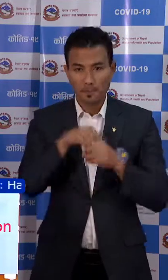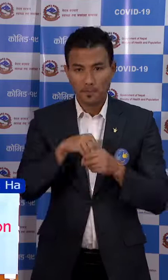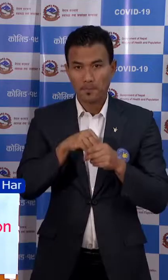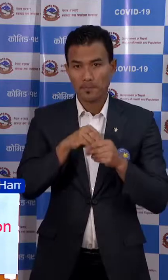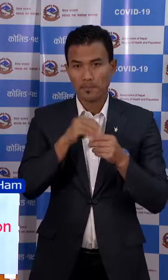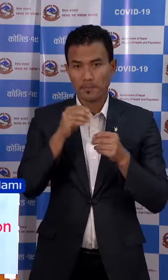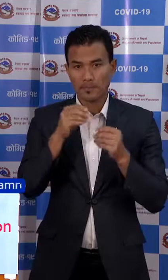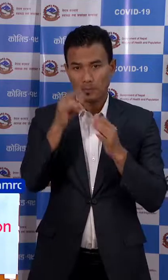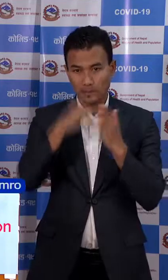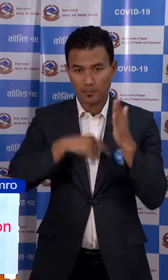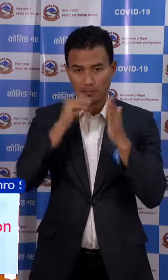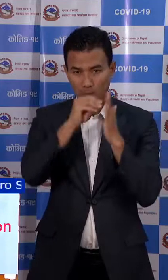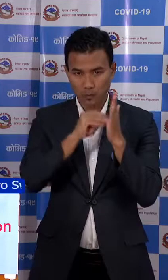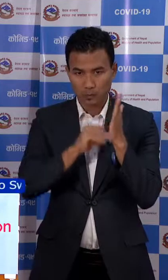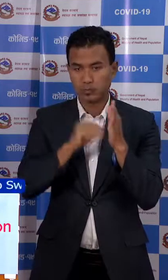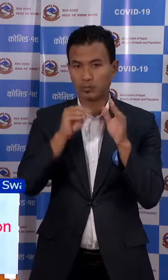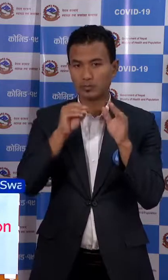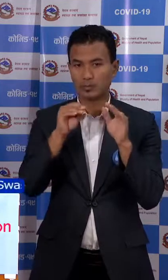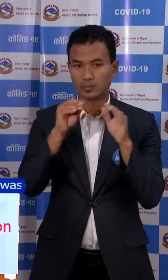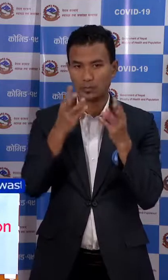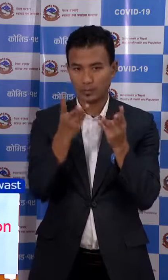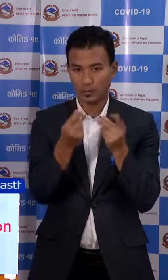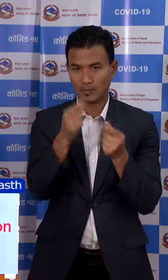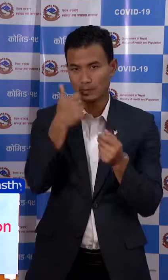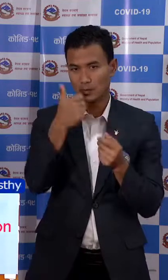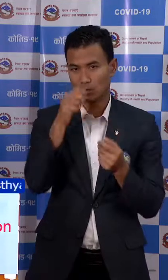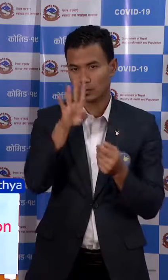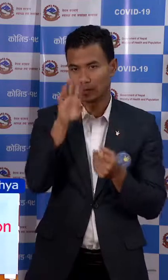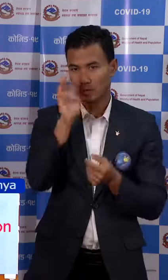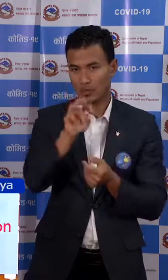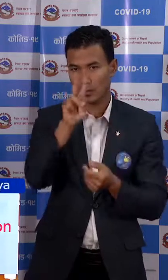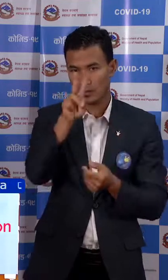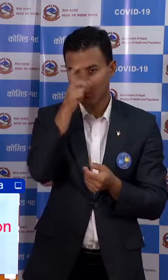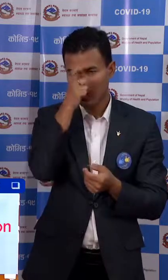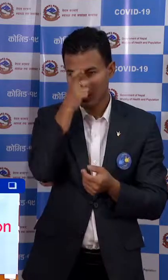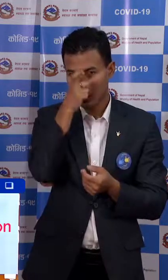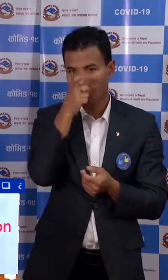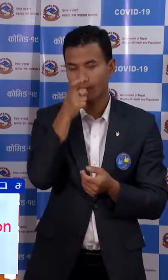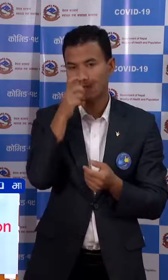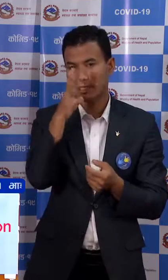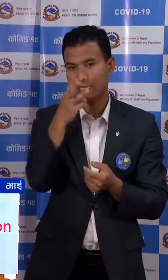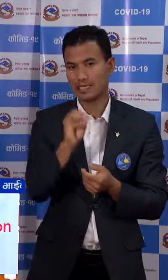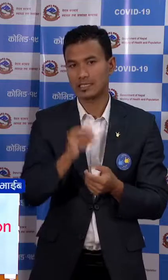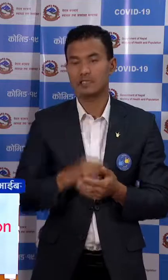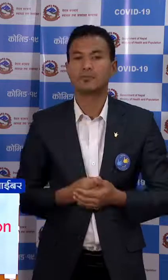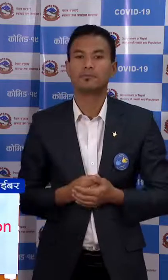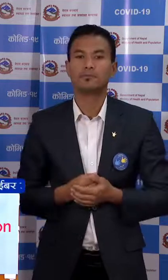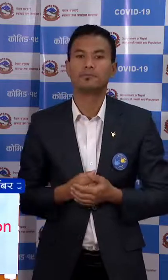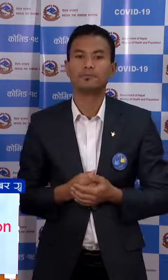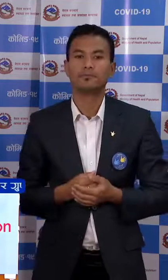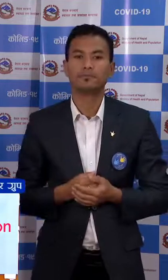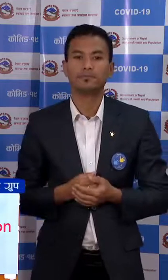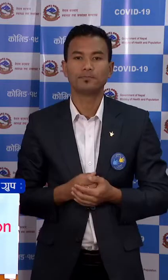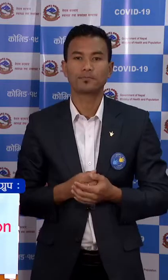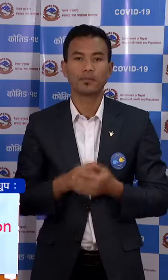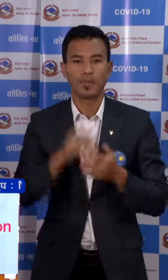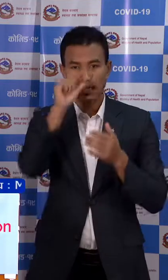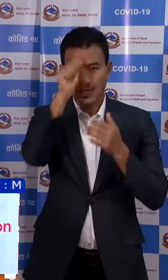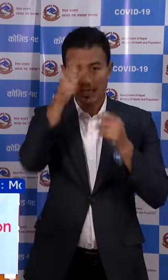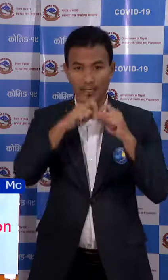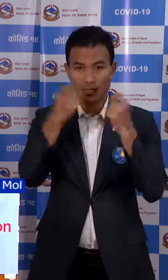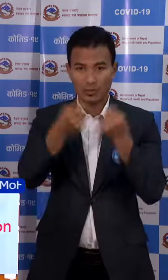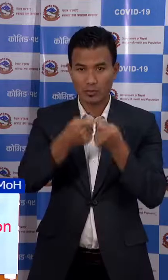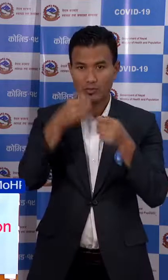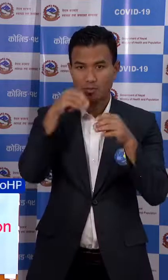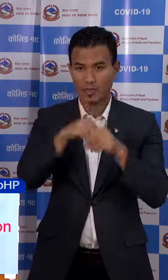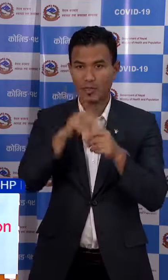इंटरी गरिये को जम्मा संख्या 6,230 छा र रेड जोन मा